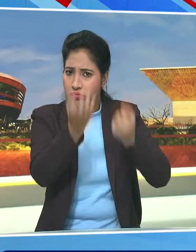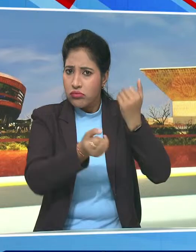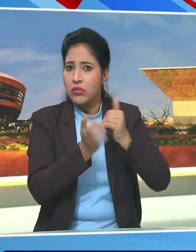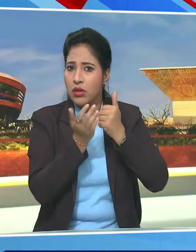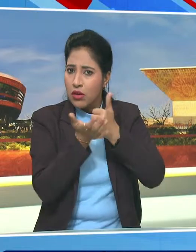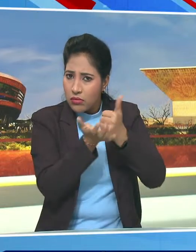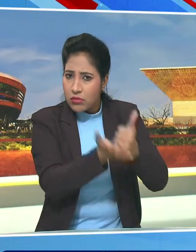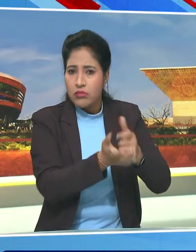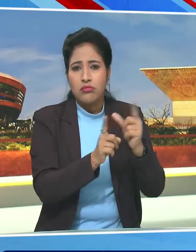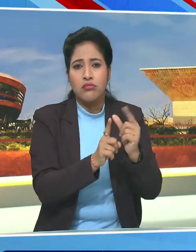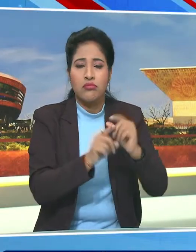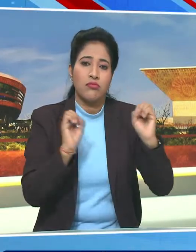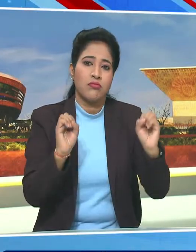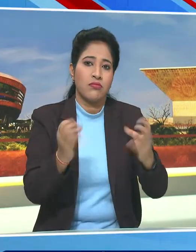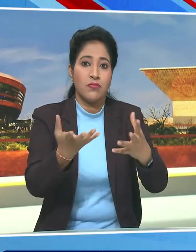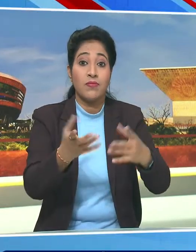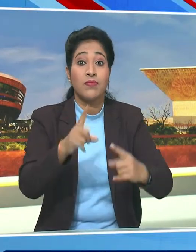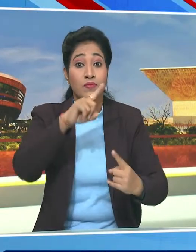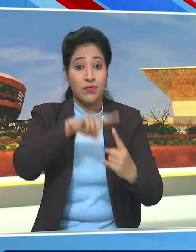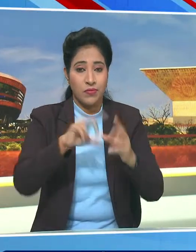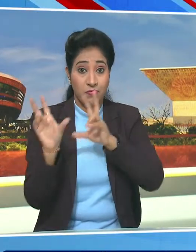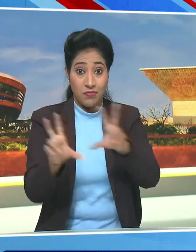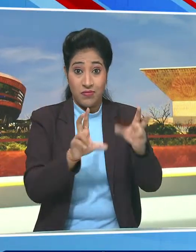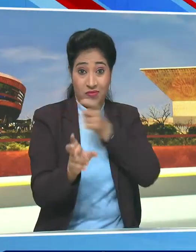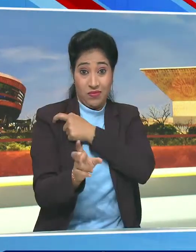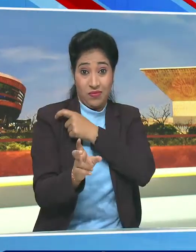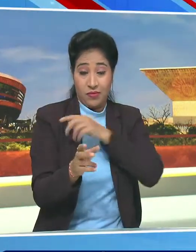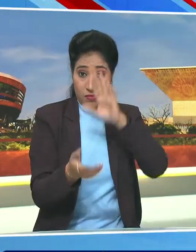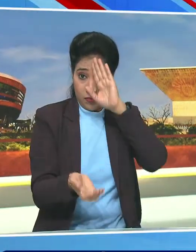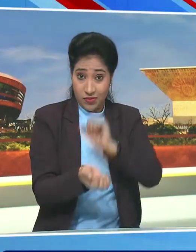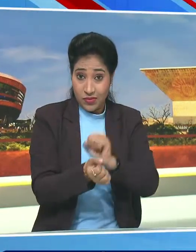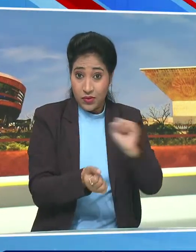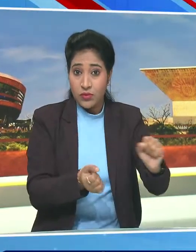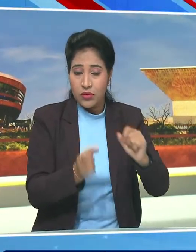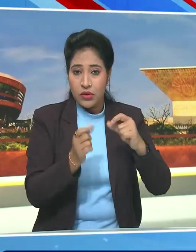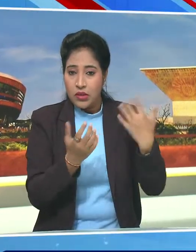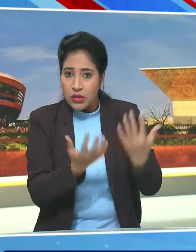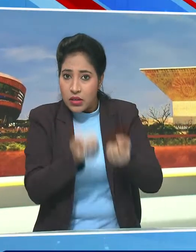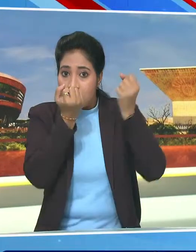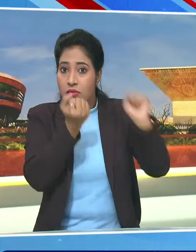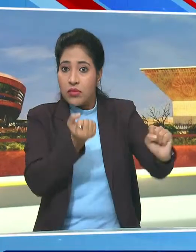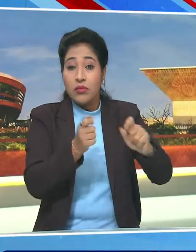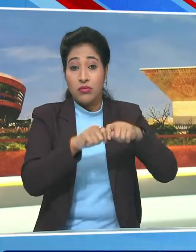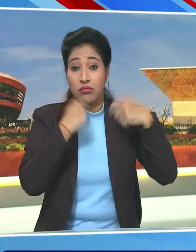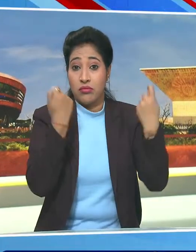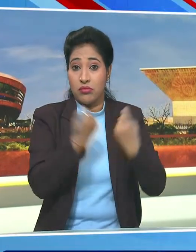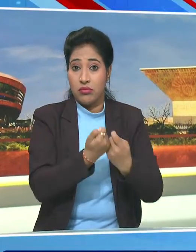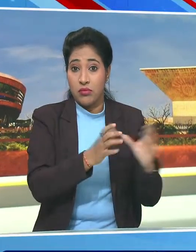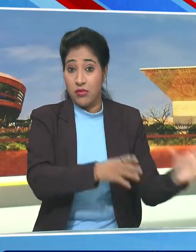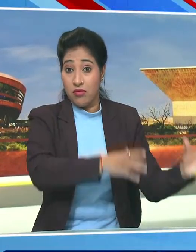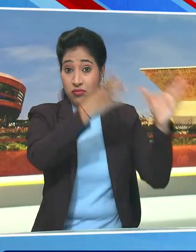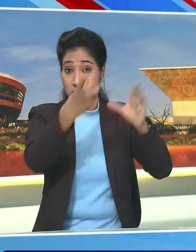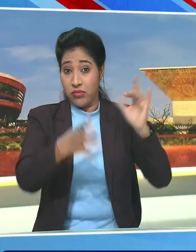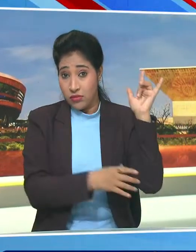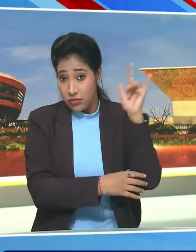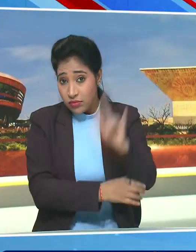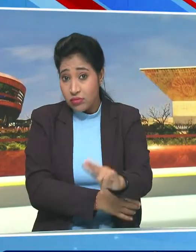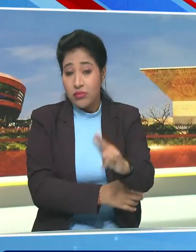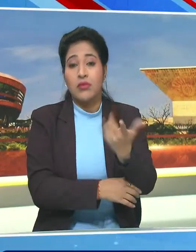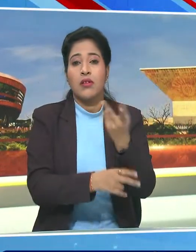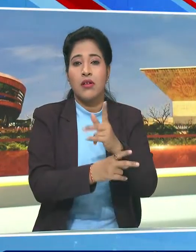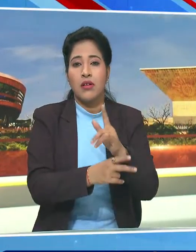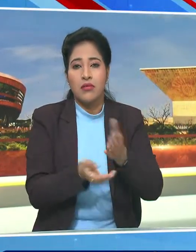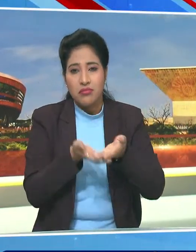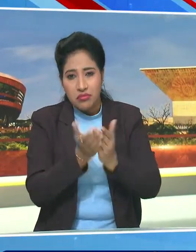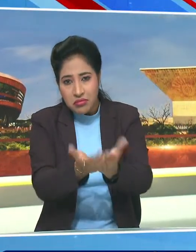में लगे हुए हैं वहीं तटरक्षक बल, नौसेना के बचाव और राहदल भी जहाज और विमान के साथ